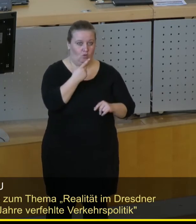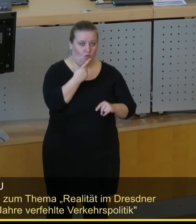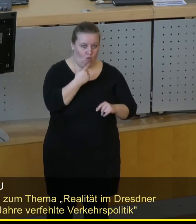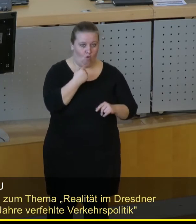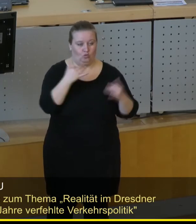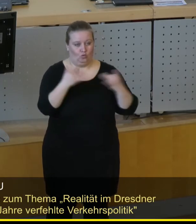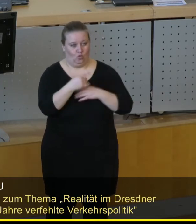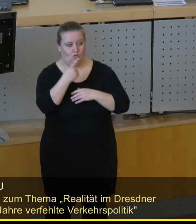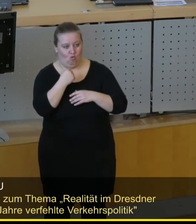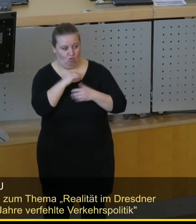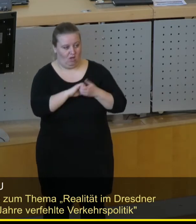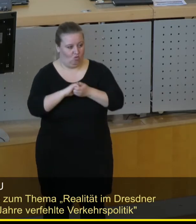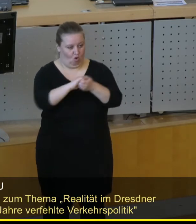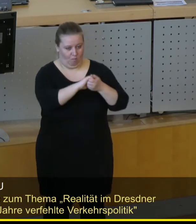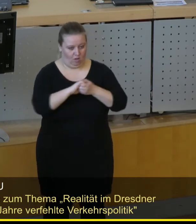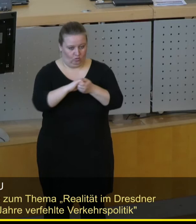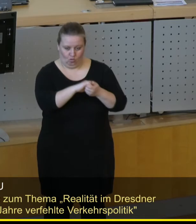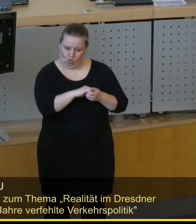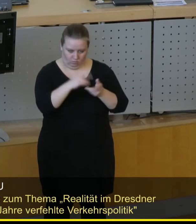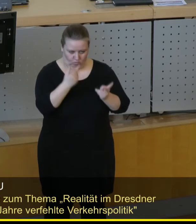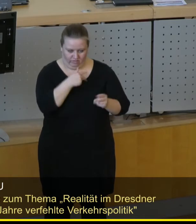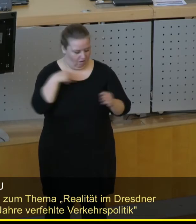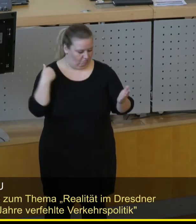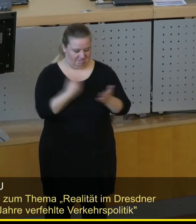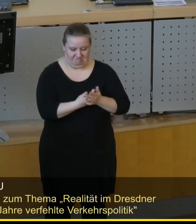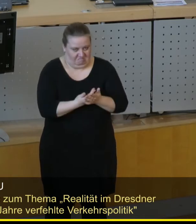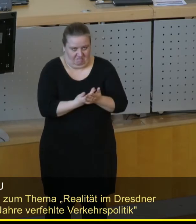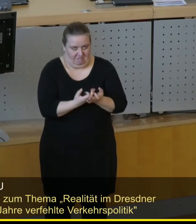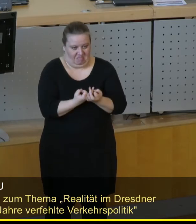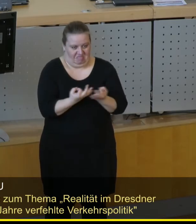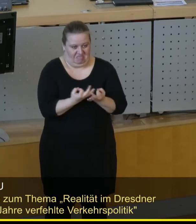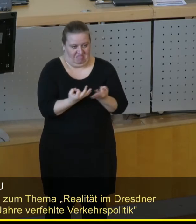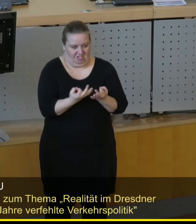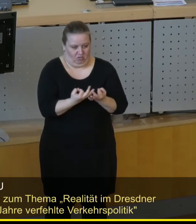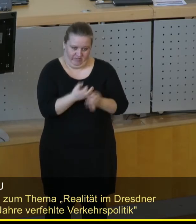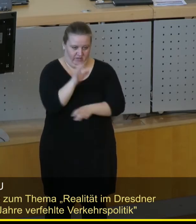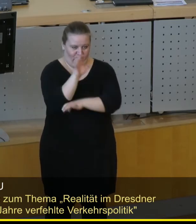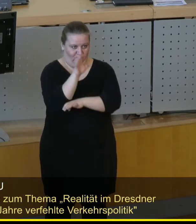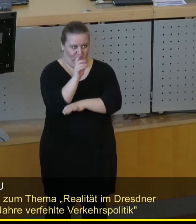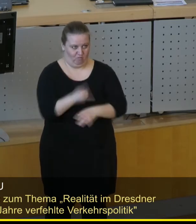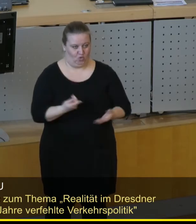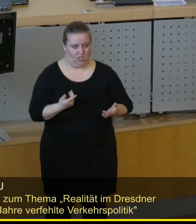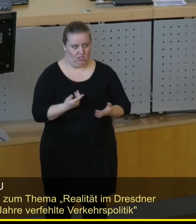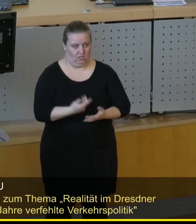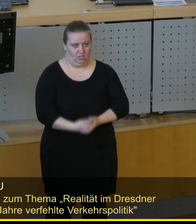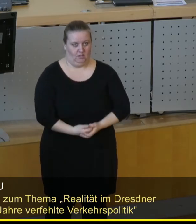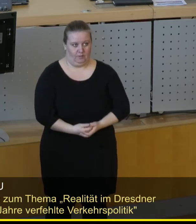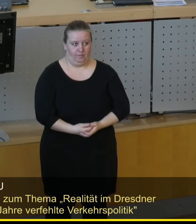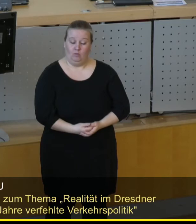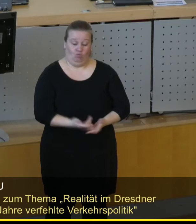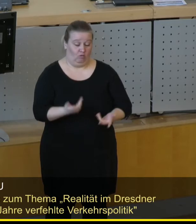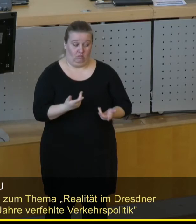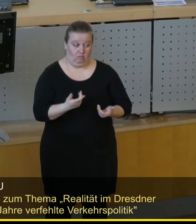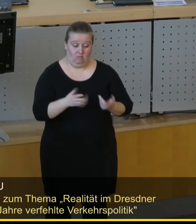Kooperation hier vor einem Scherbenhaufen. Das muss ich Ihnen auch so vorwerfen. Und das ist kein